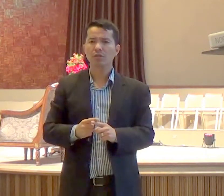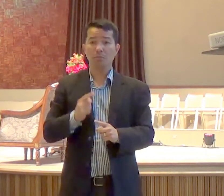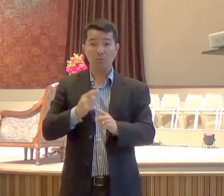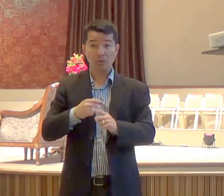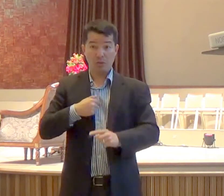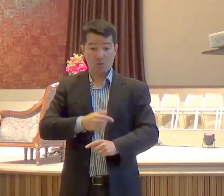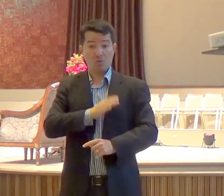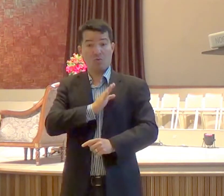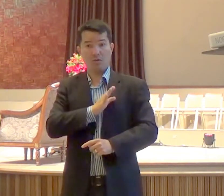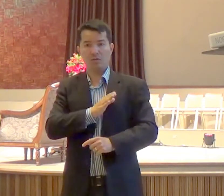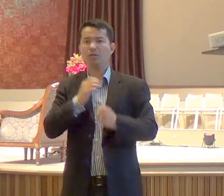correto, diante de Deus,